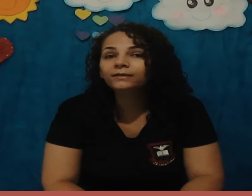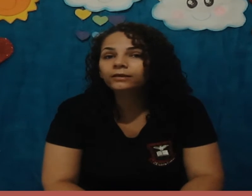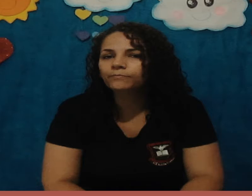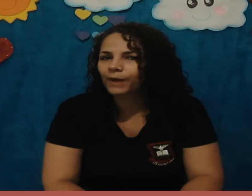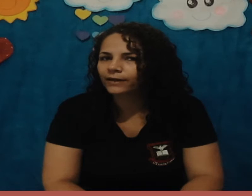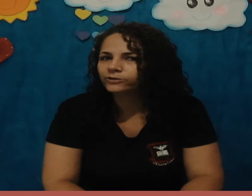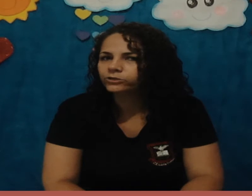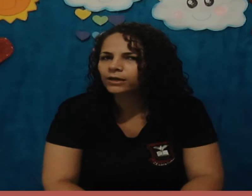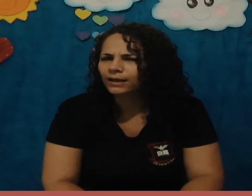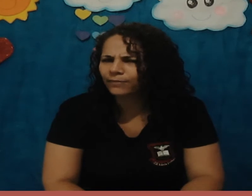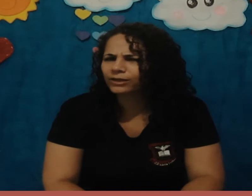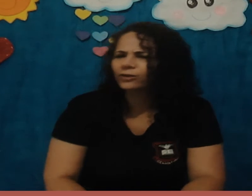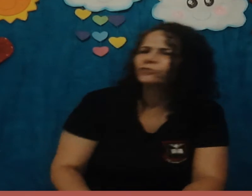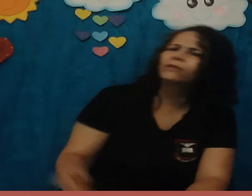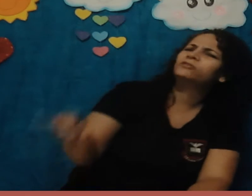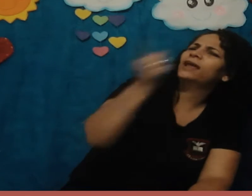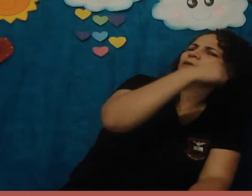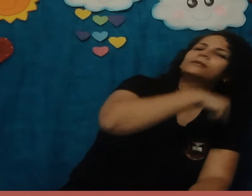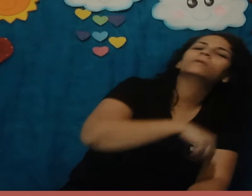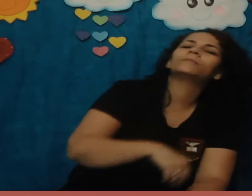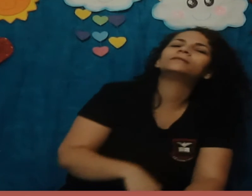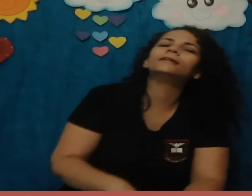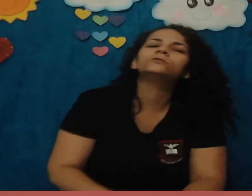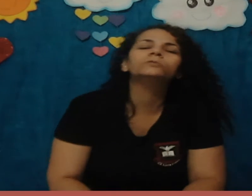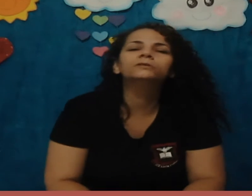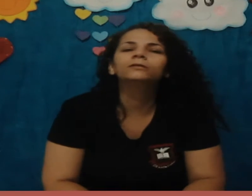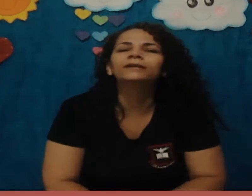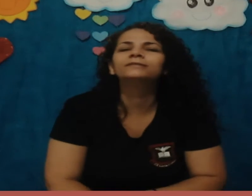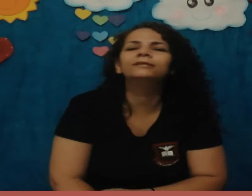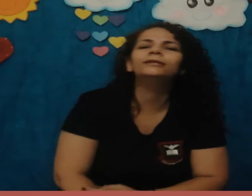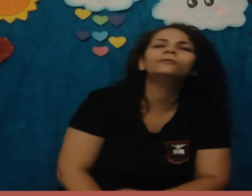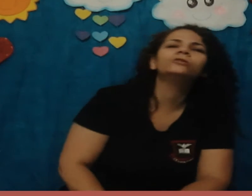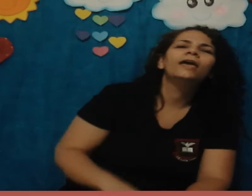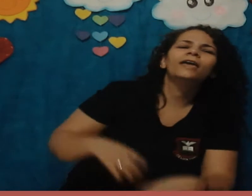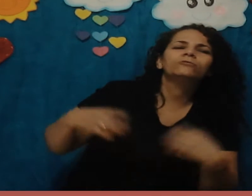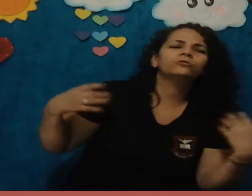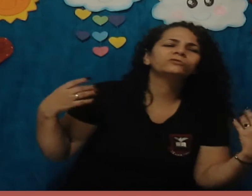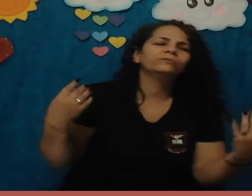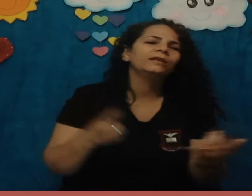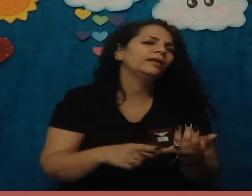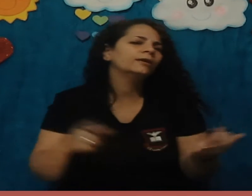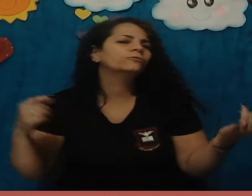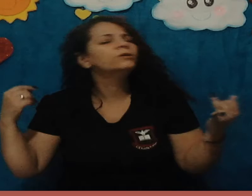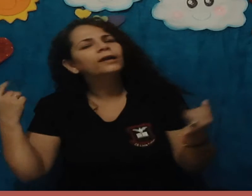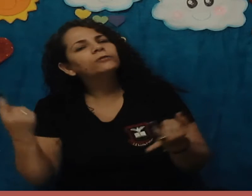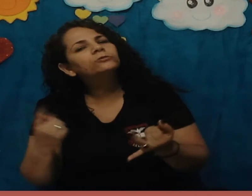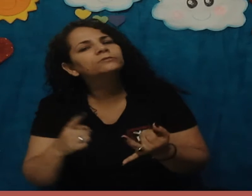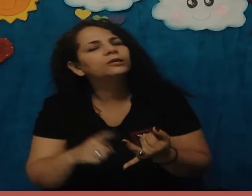animais. Lembra que nós falamos lá na semana passada sobre os animais, eu trouxe o mico, eu trouxe a